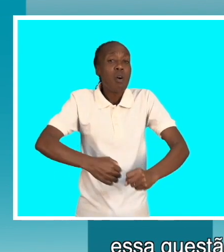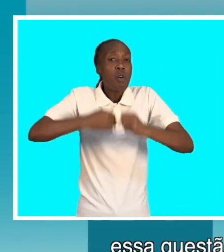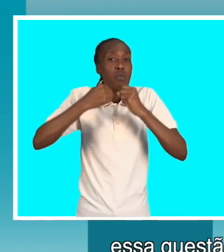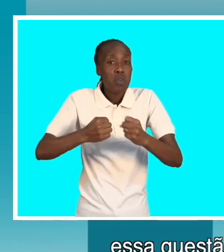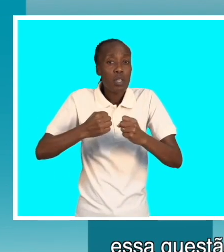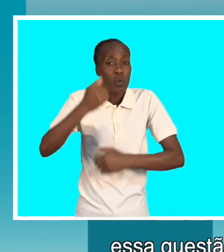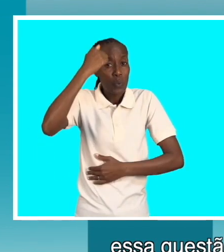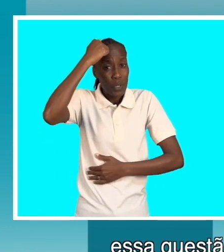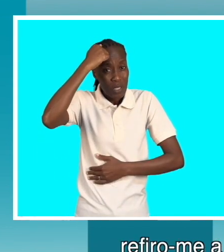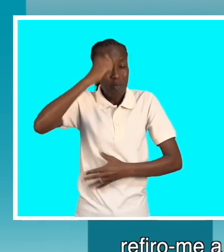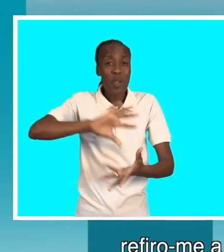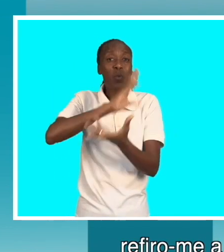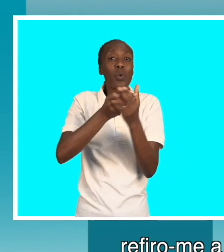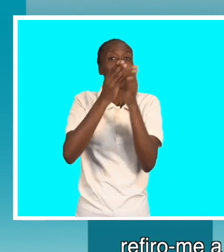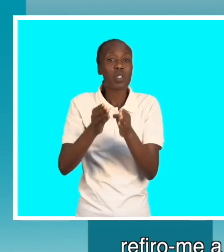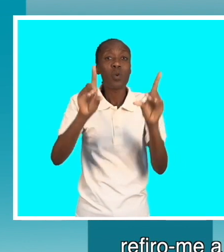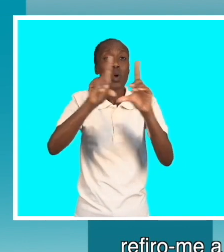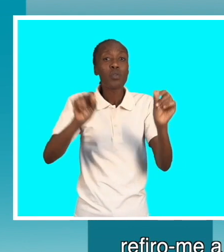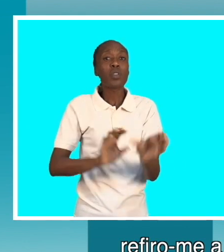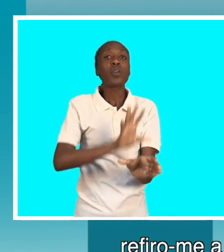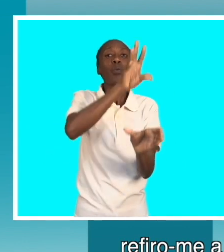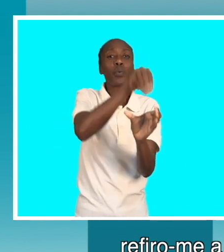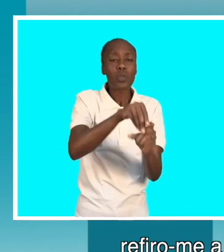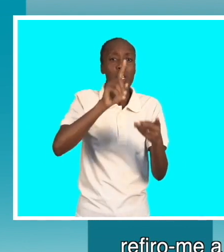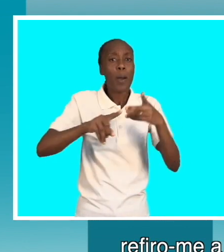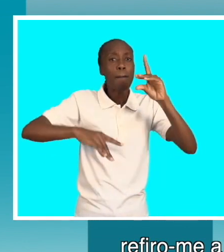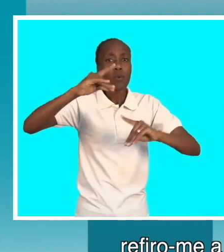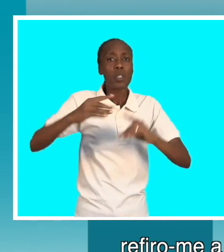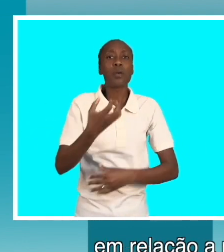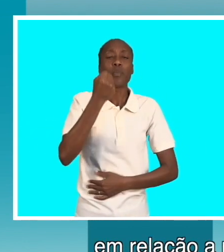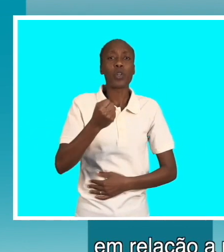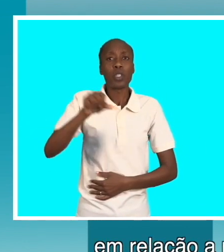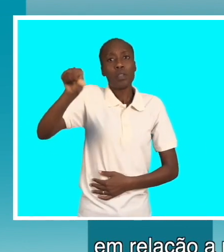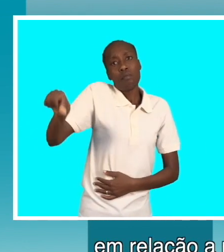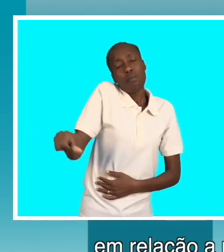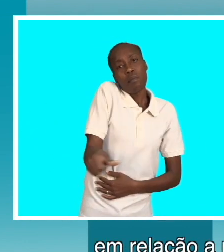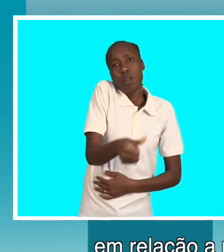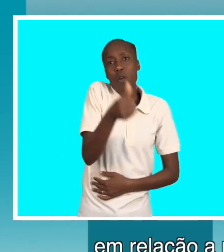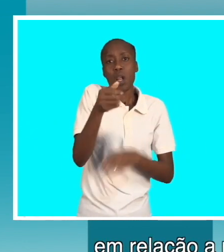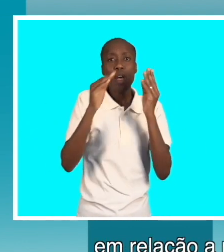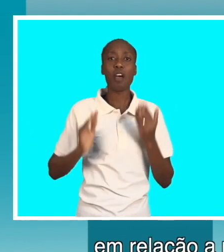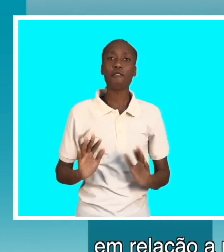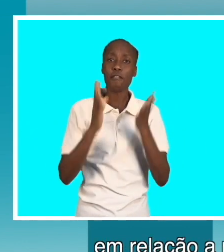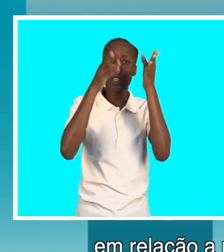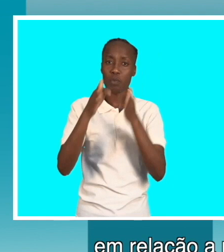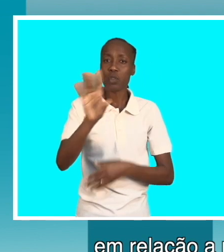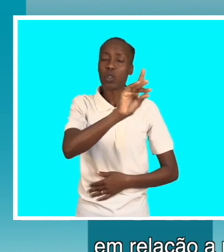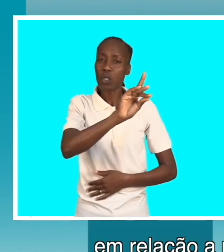falando sobre tratar essa questão como a gente pode fortalecer o conhecimento de todo mundo a questão de inclusões de políticas que podem melhorar